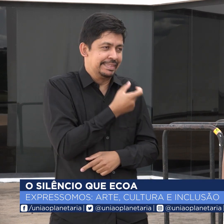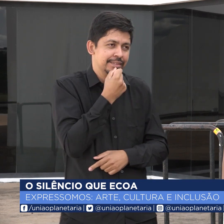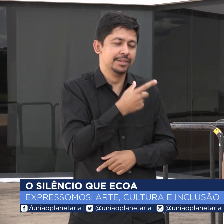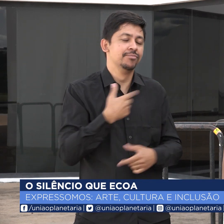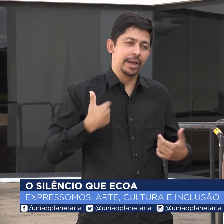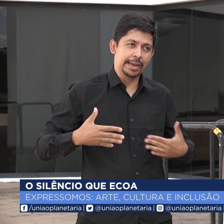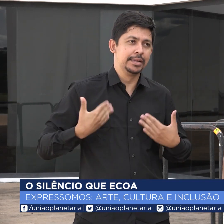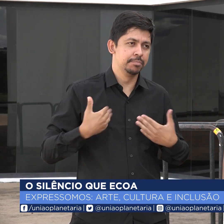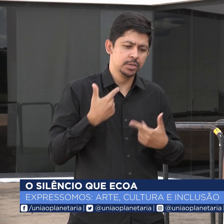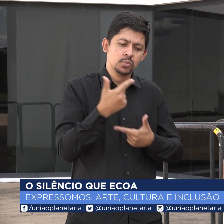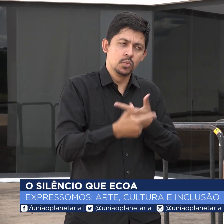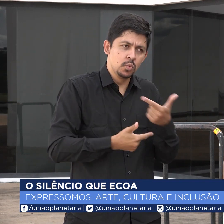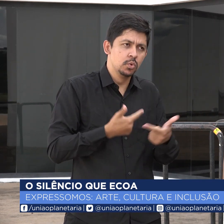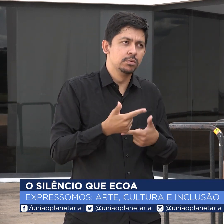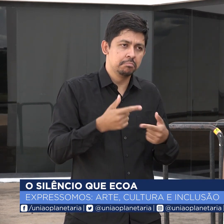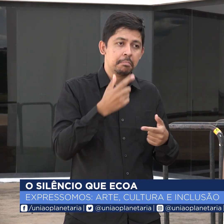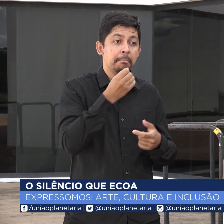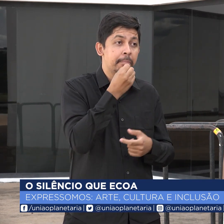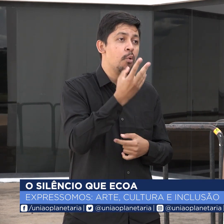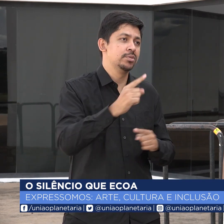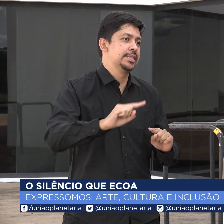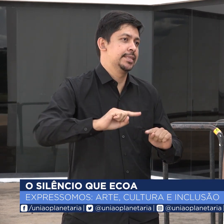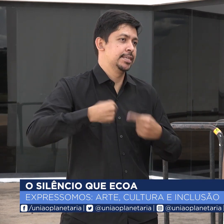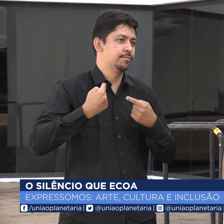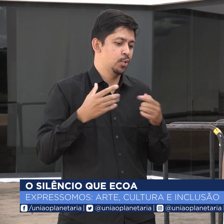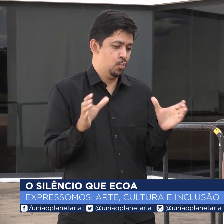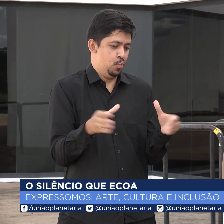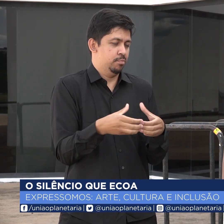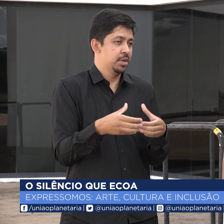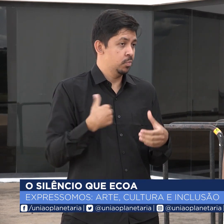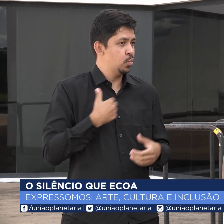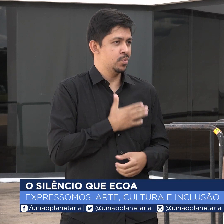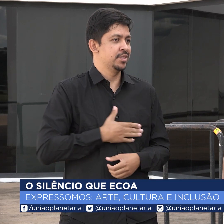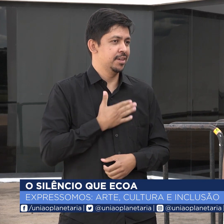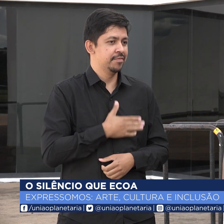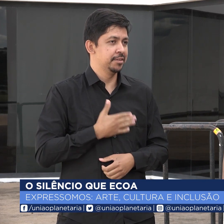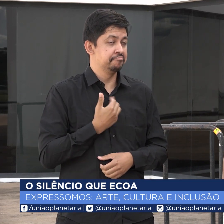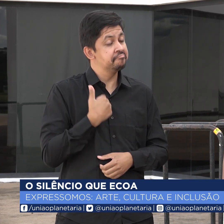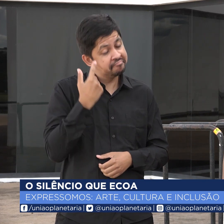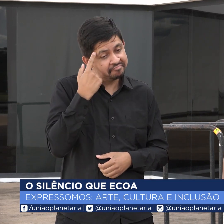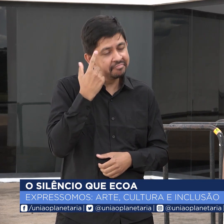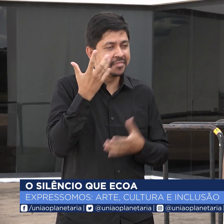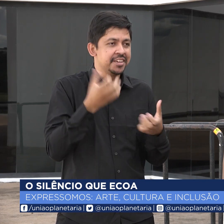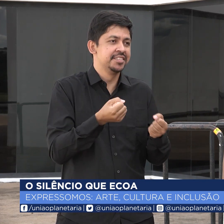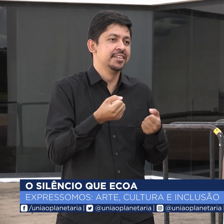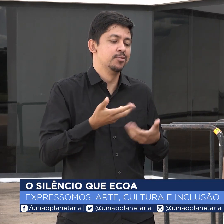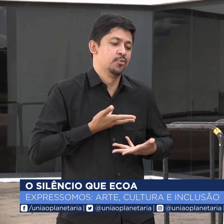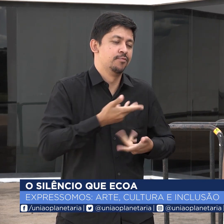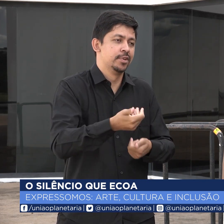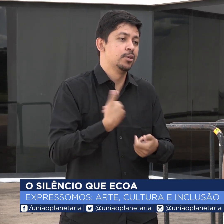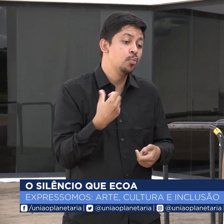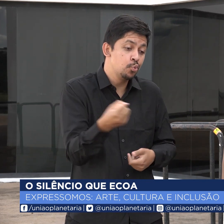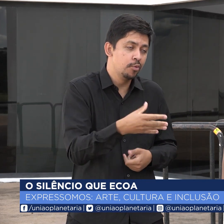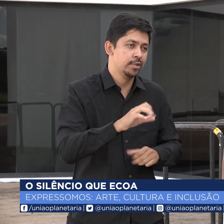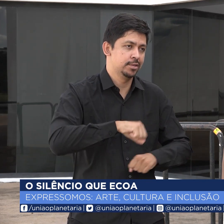comédia, que foi muito interessante porque foi um desafio para mim fazer isso. Eu era o principal